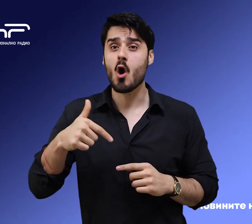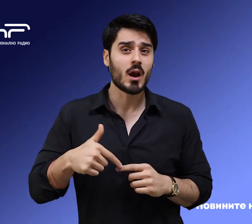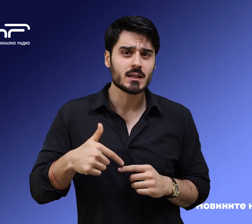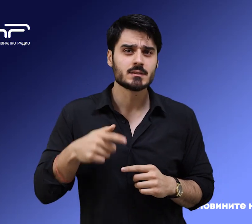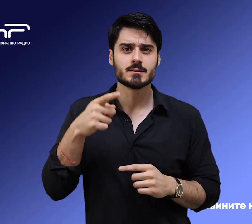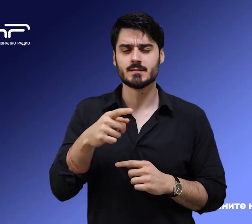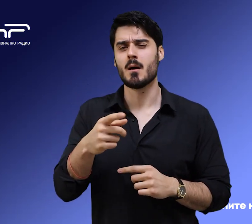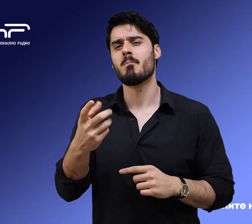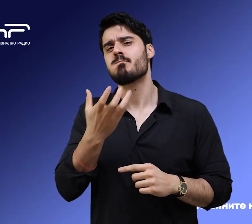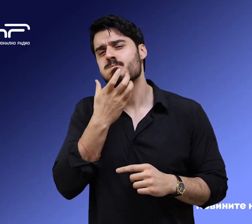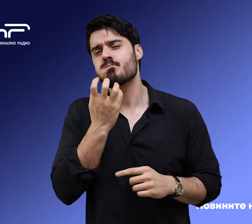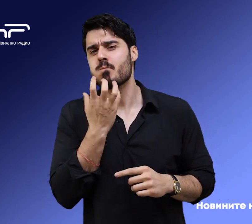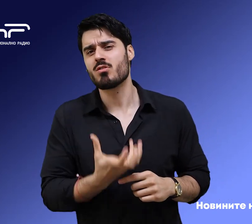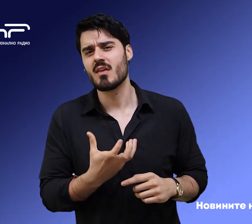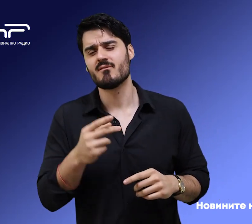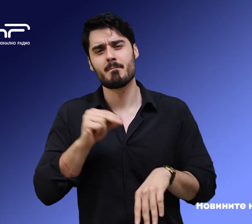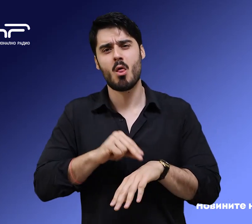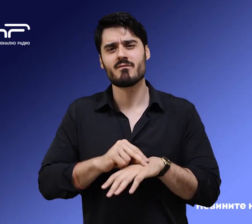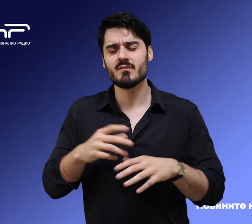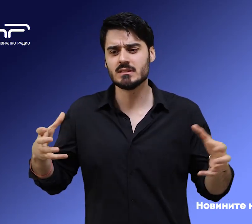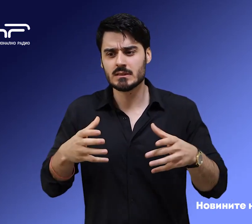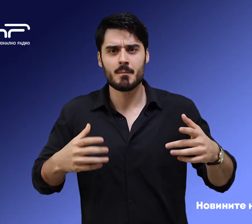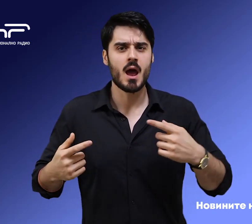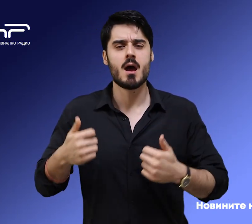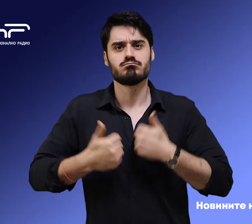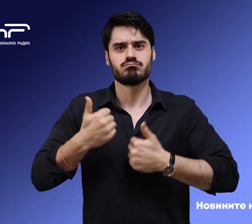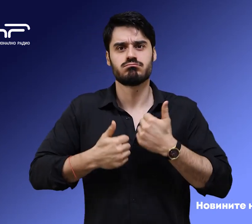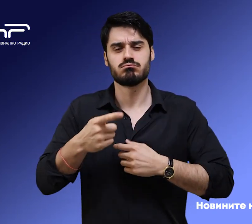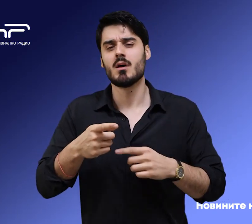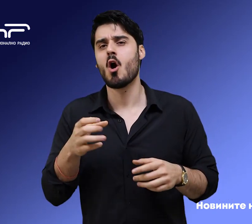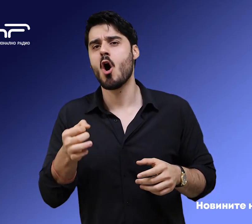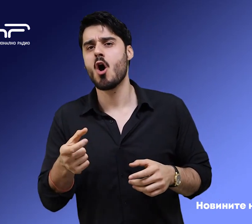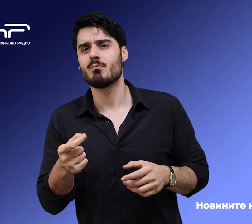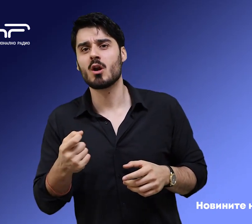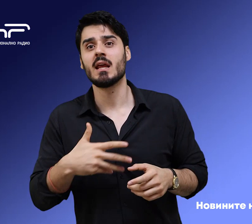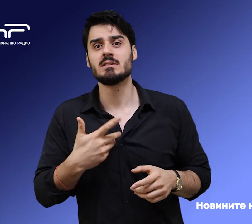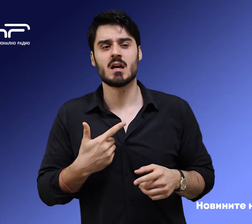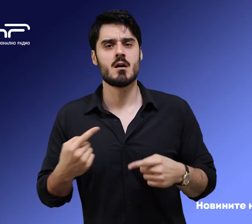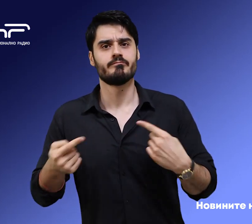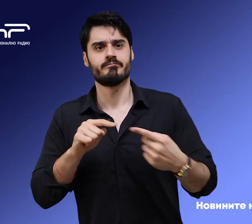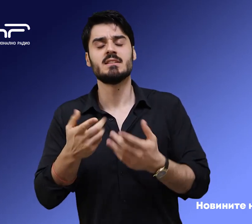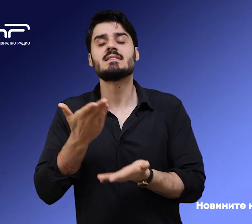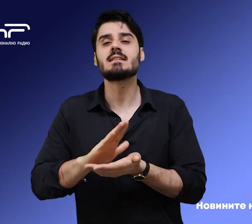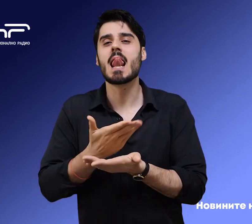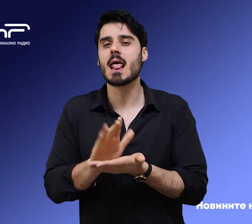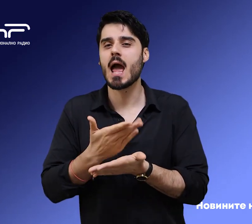базата на Ботеплоди в Комателос на очистите са браха привъженици на тима, за да поискат сметка за сделката. Пред